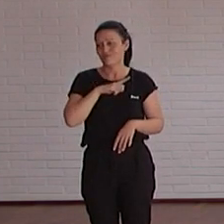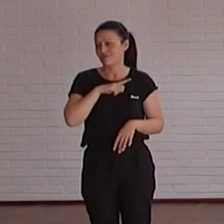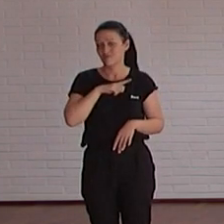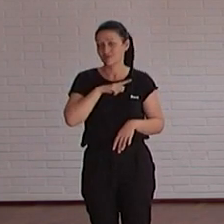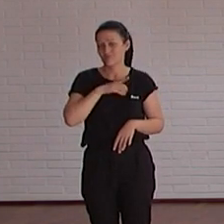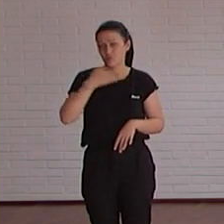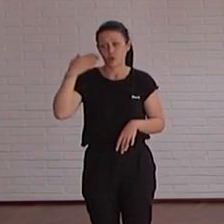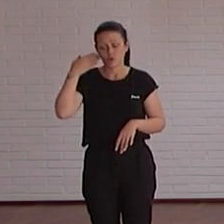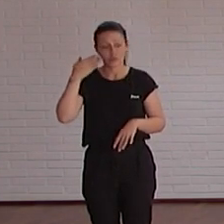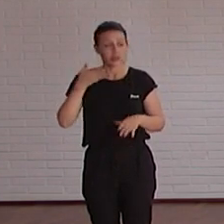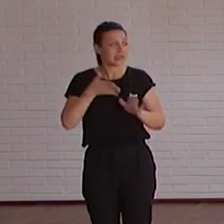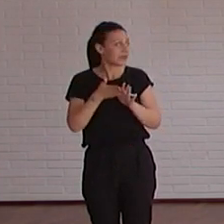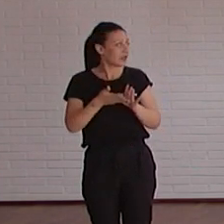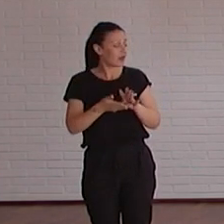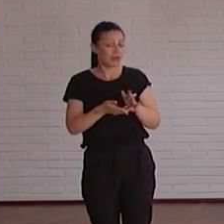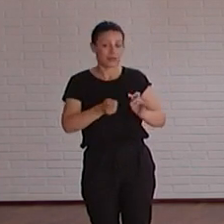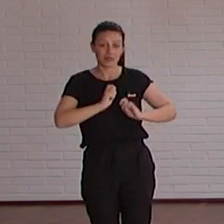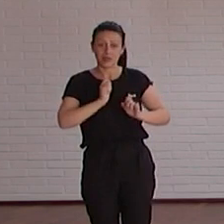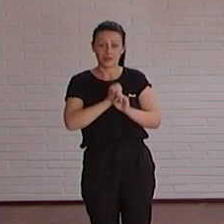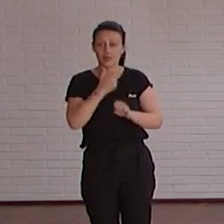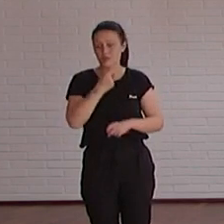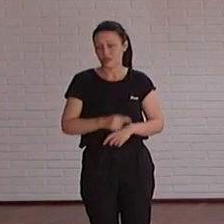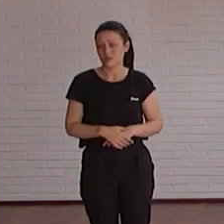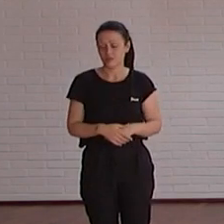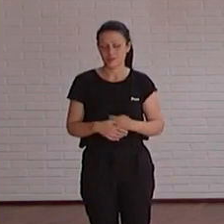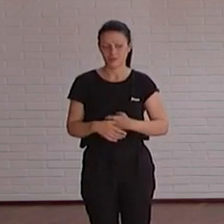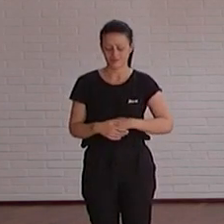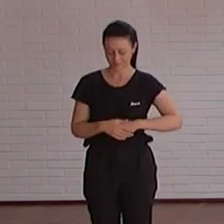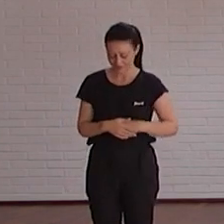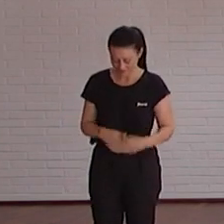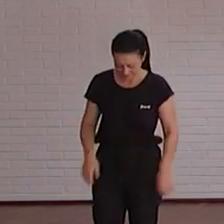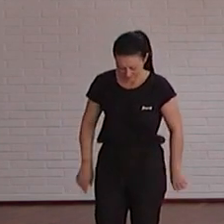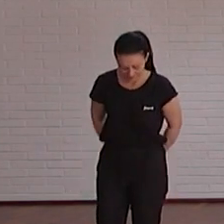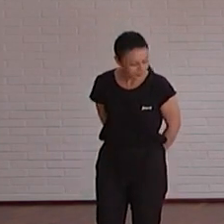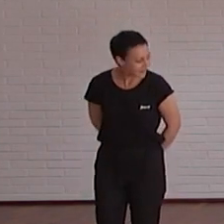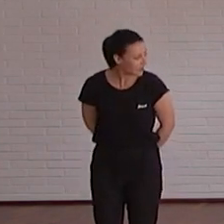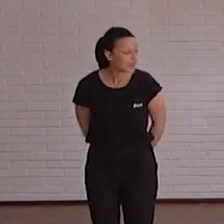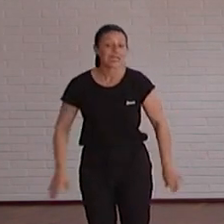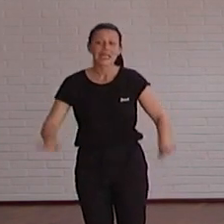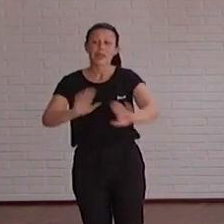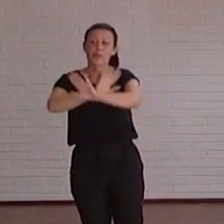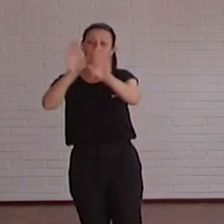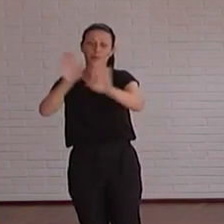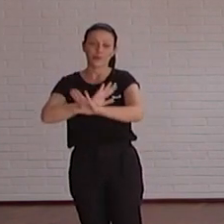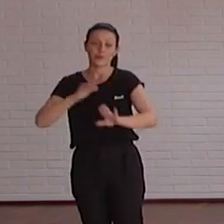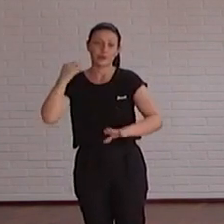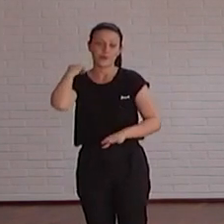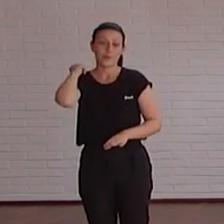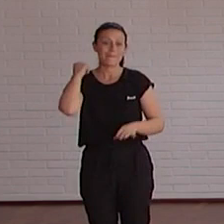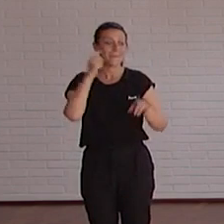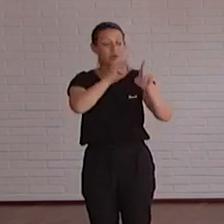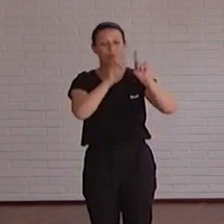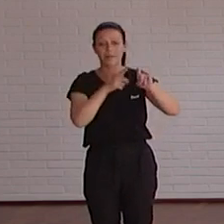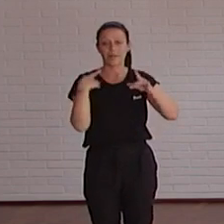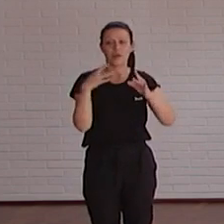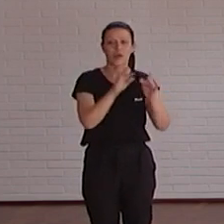además nos facilita mucho el trabajo vale y ya para terminar voy a hacer la misma pregunta que